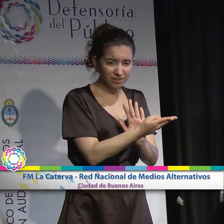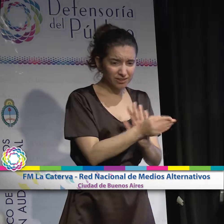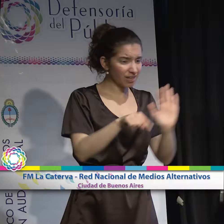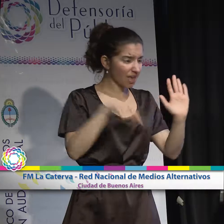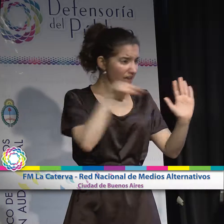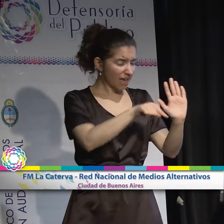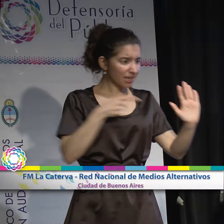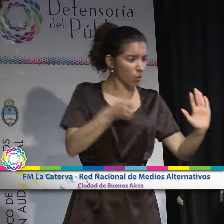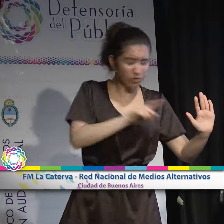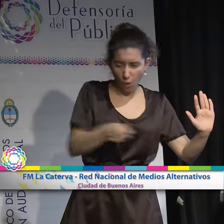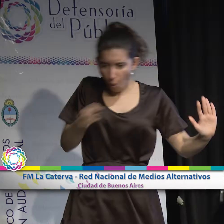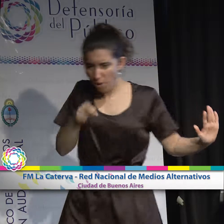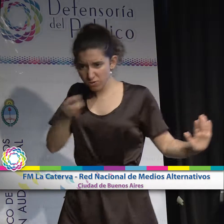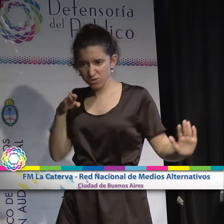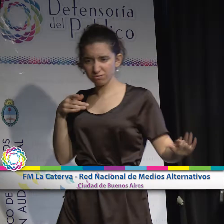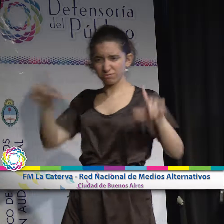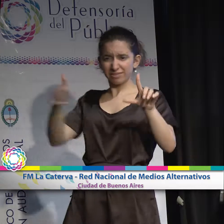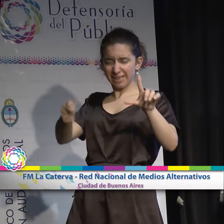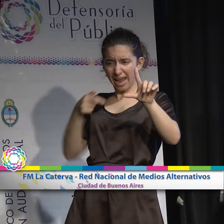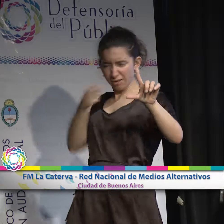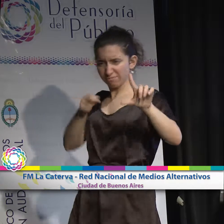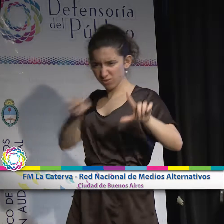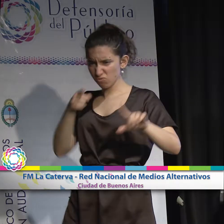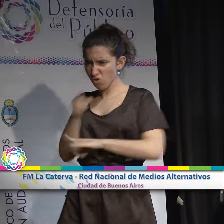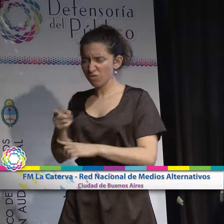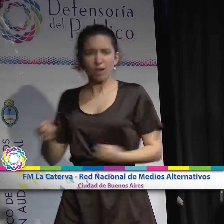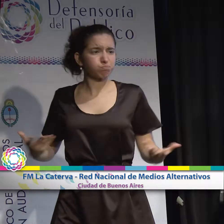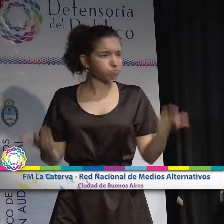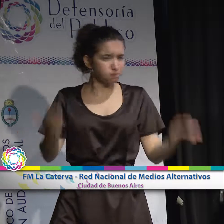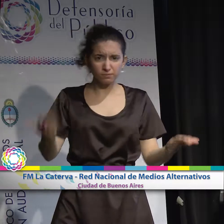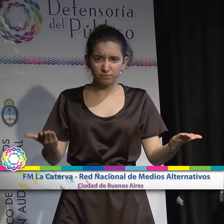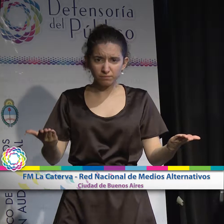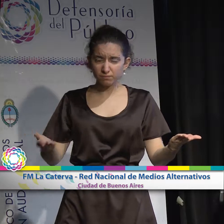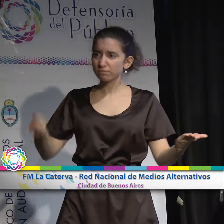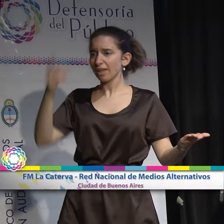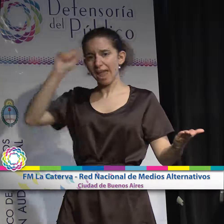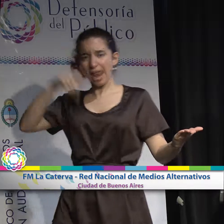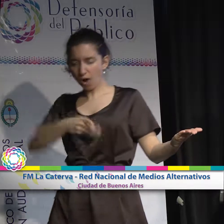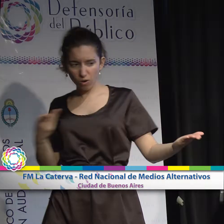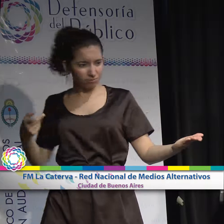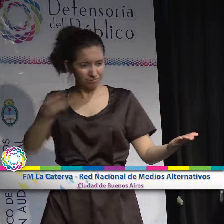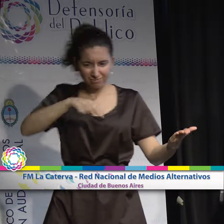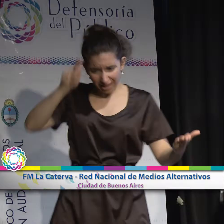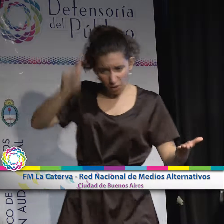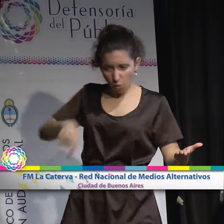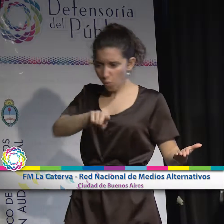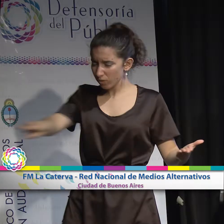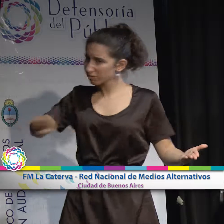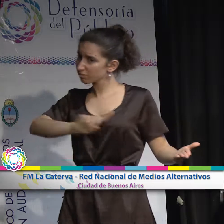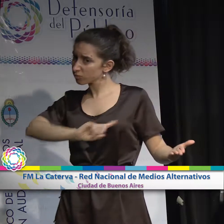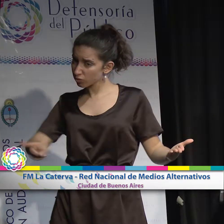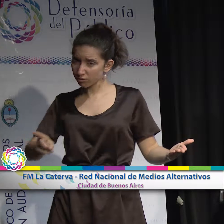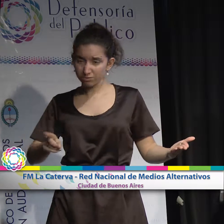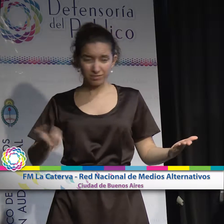comunitario. Hasta ahora nada ha hecho el ENTE para que este conflicto, que nunca debió haber salido de la vía administrativa, se